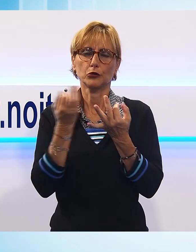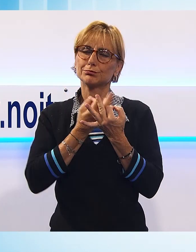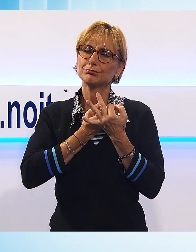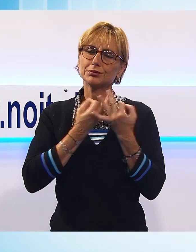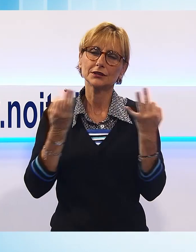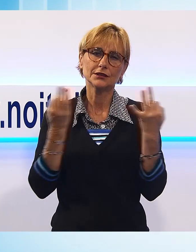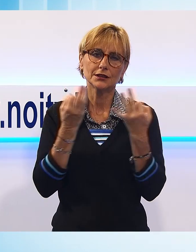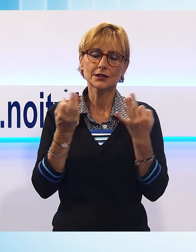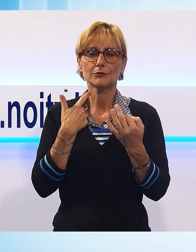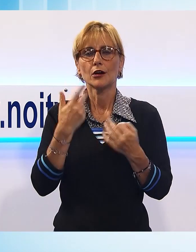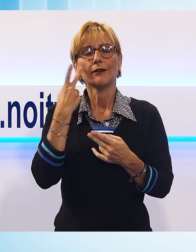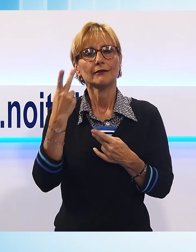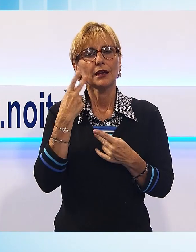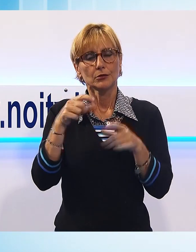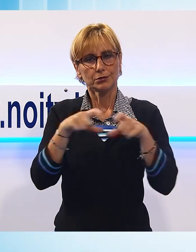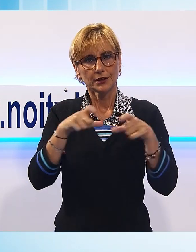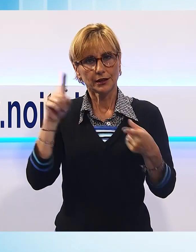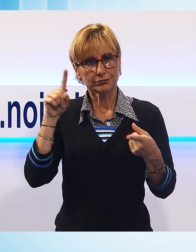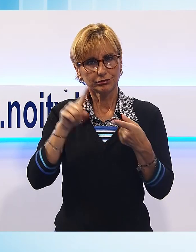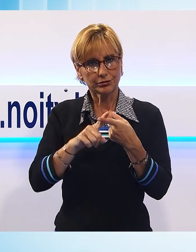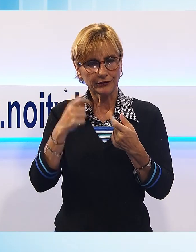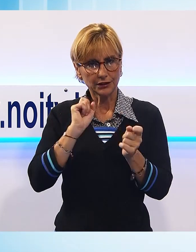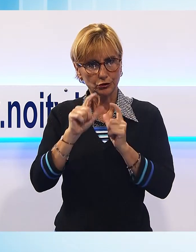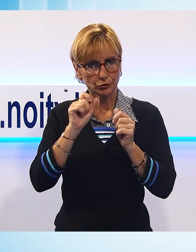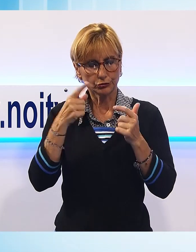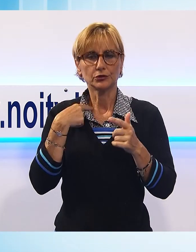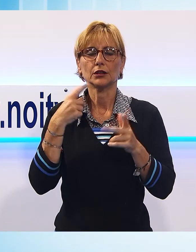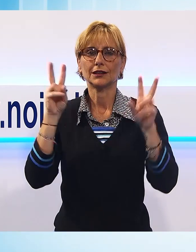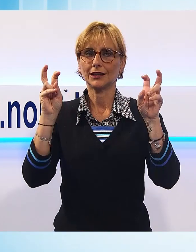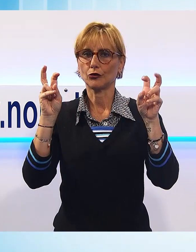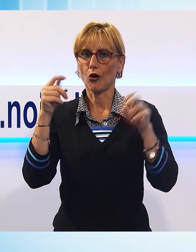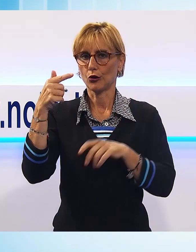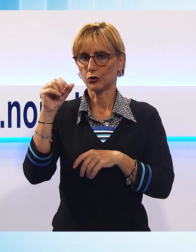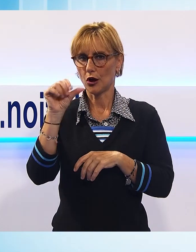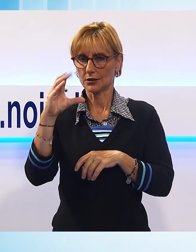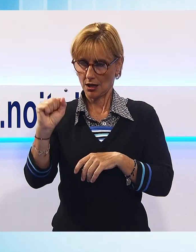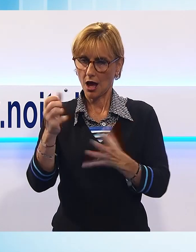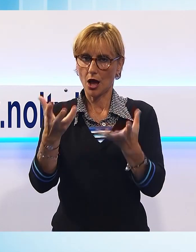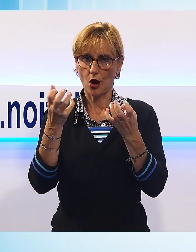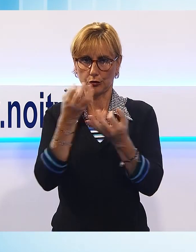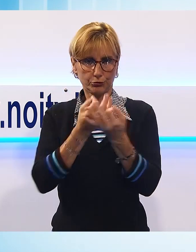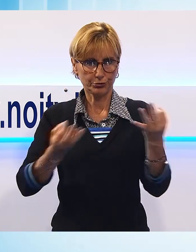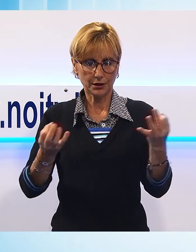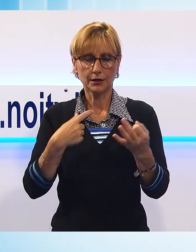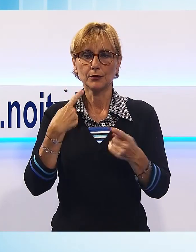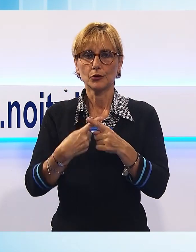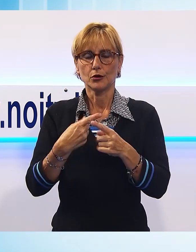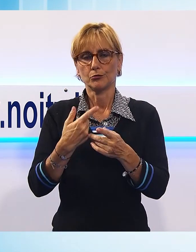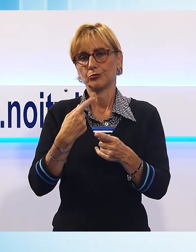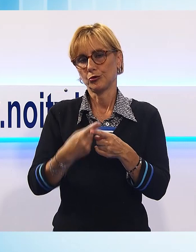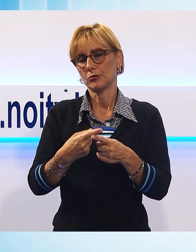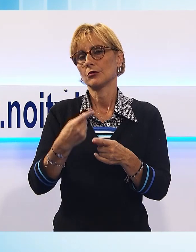botteghino, abbiamo accolto molto bene questo titolo e questa nostra proposta che poi di fatto